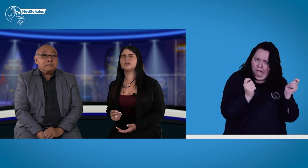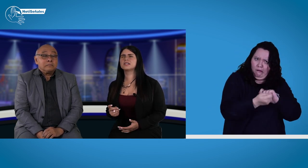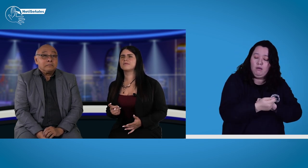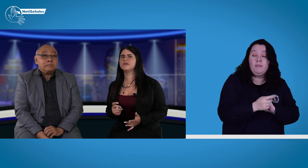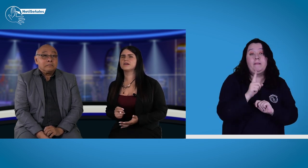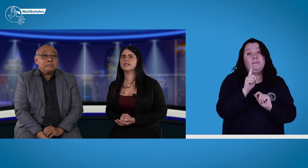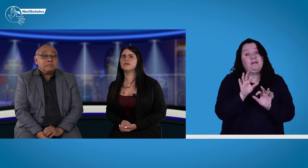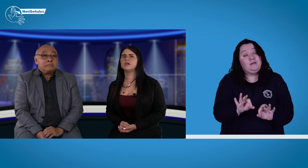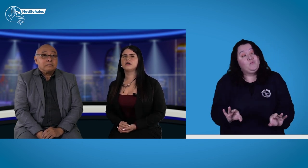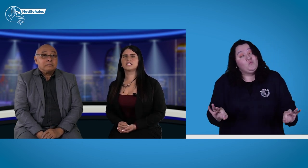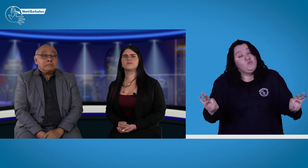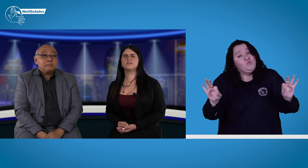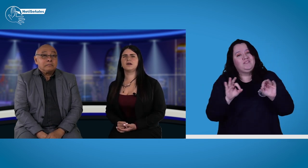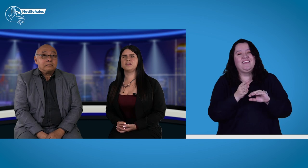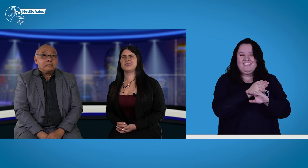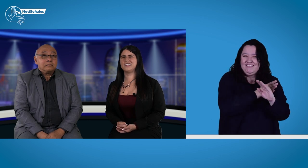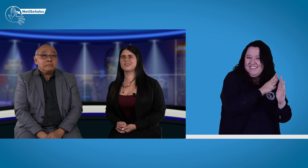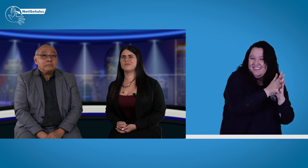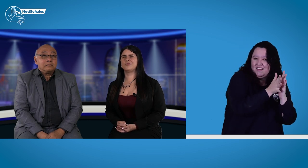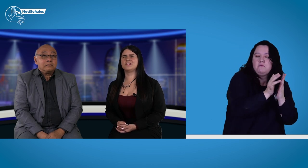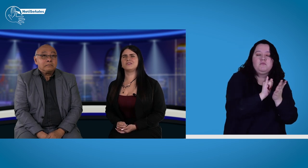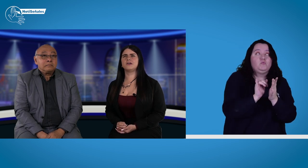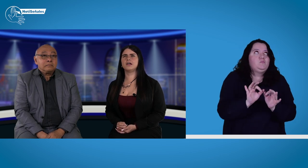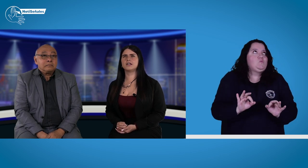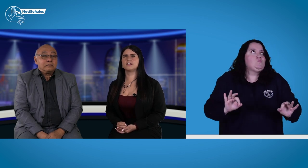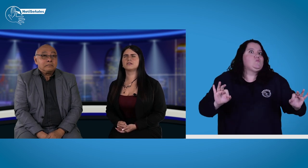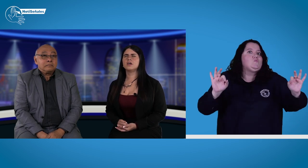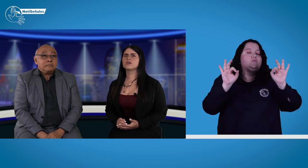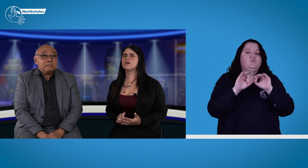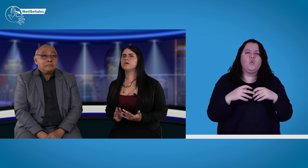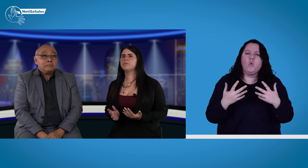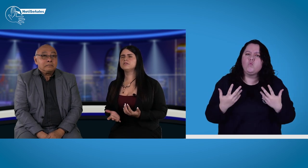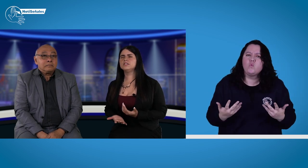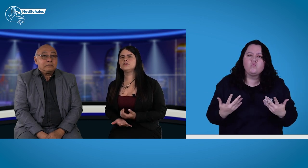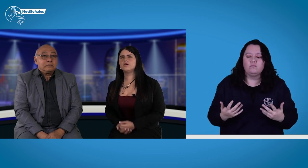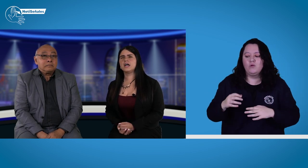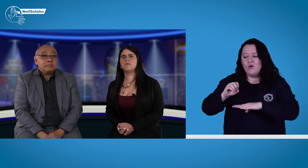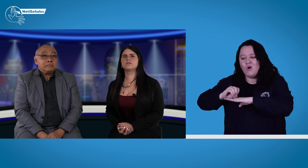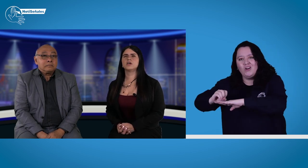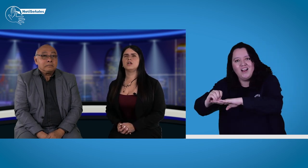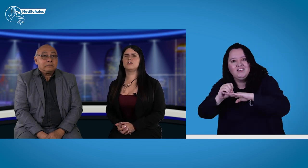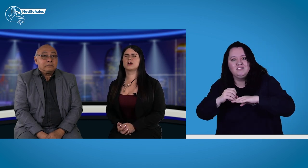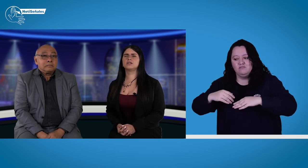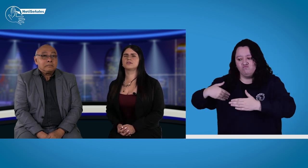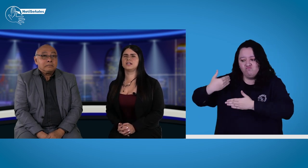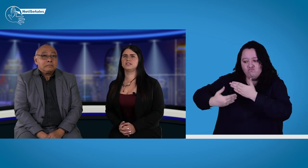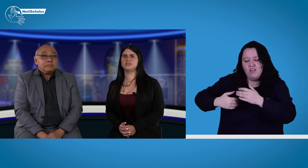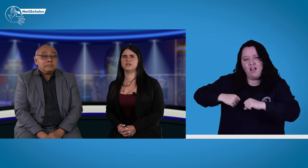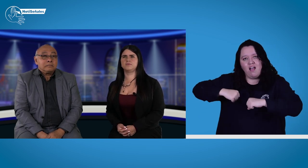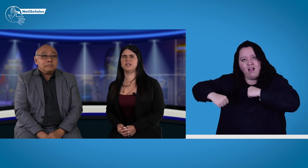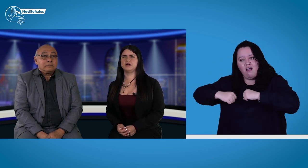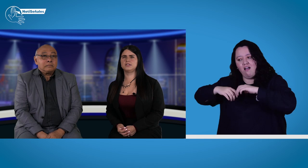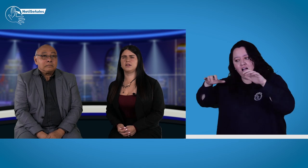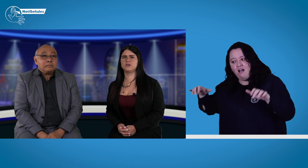pero que también creo que es fundamental, como lo mencionaba Henry, cómo posicionamos lo que las organizaciones vienen haciendo,